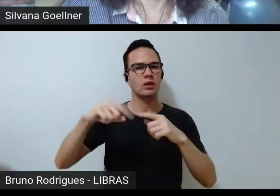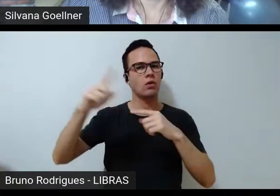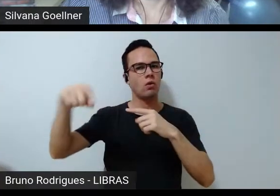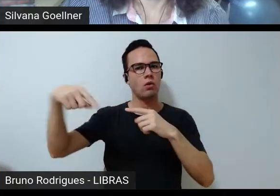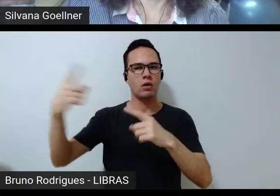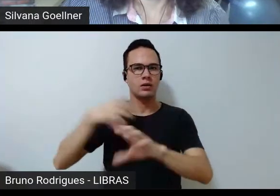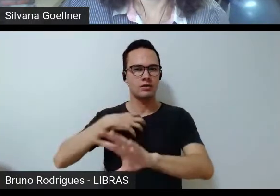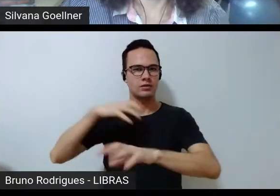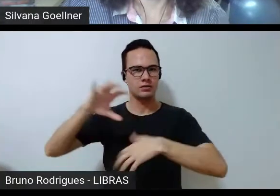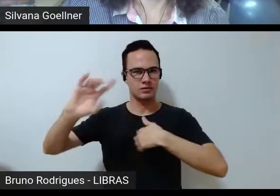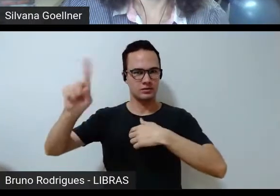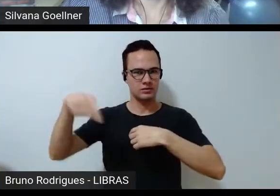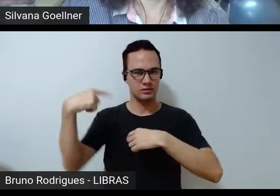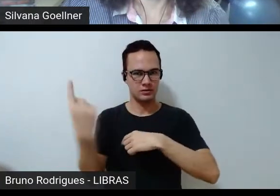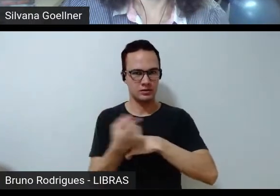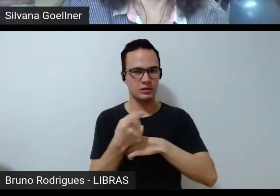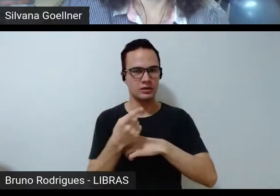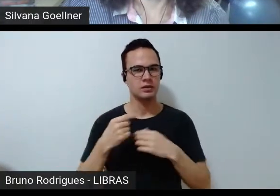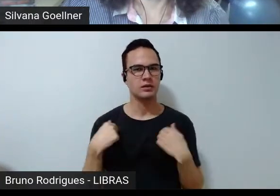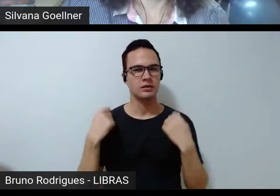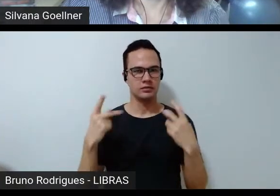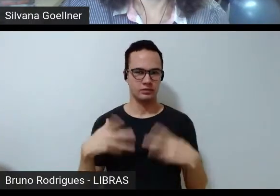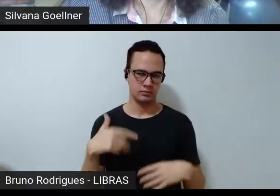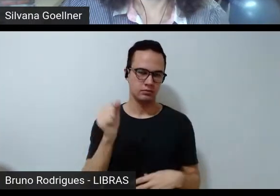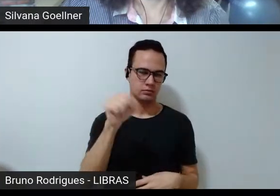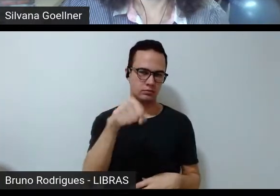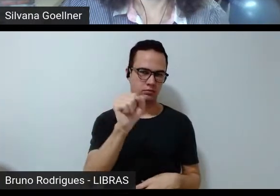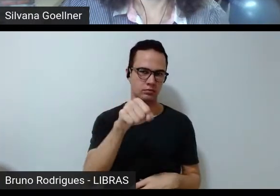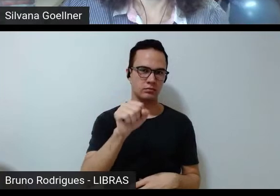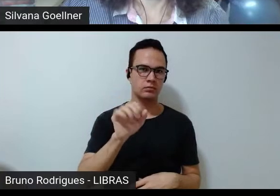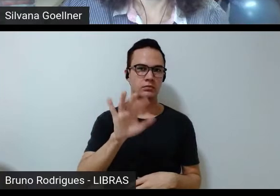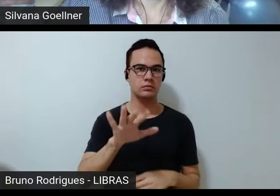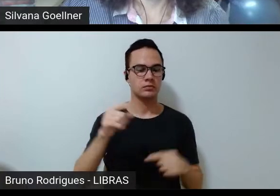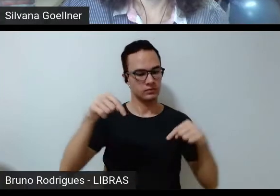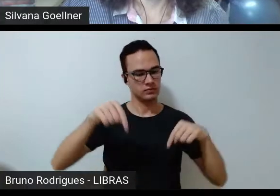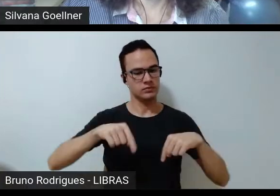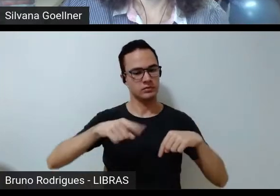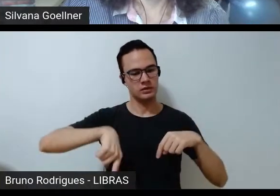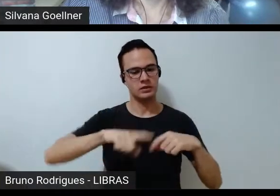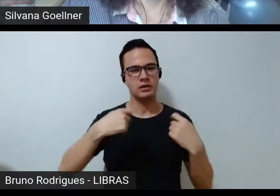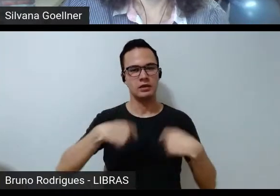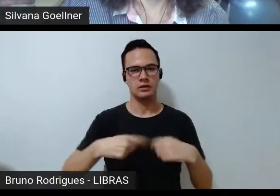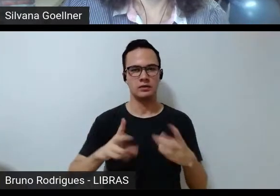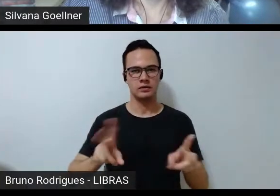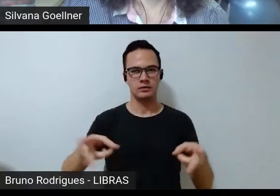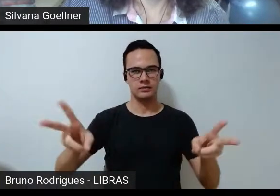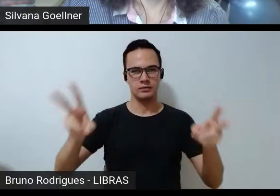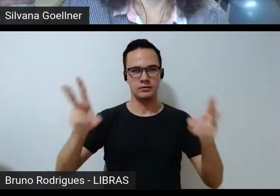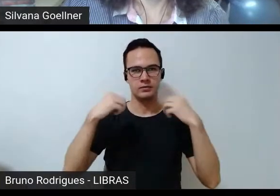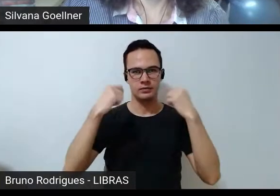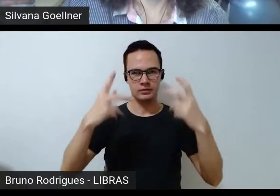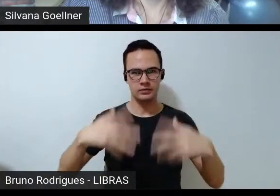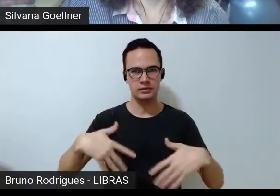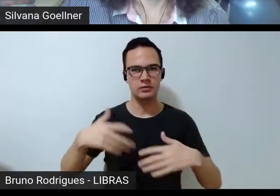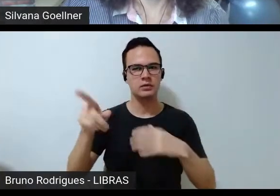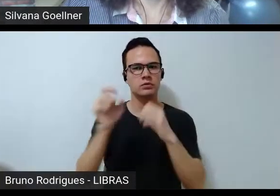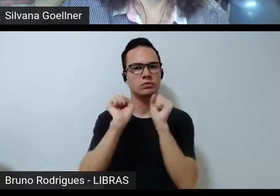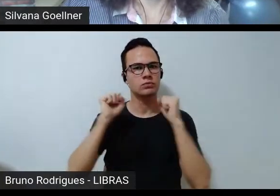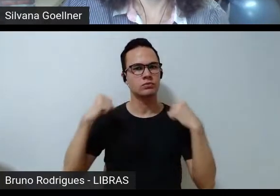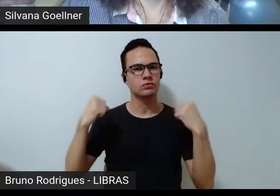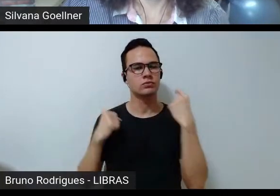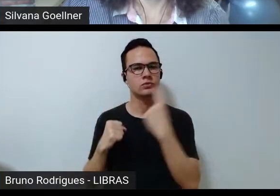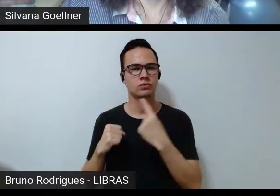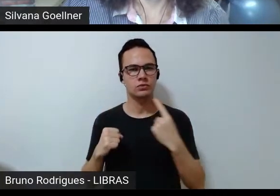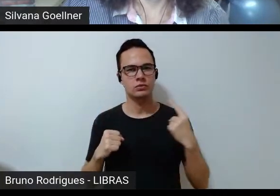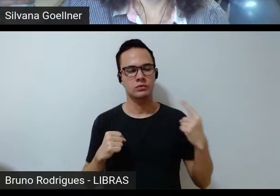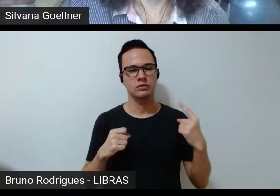outro. E do outro que nós estamos falando, é. Mas é desse lugar que a gente precisa continuar falando. Dessas bandeiras que a gente precisa continuar